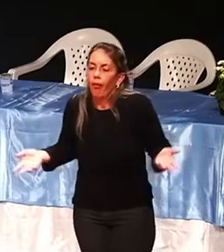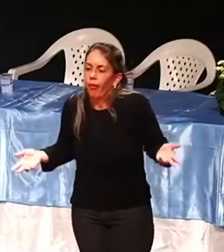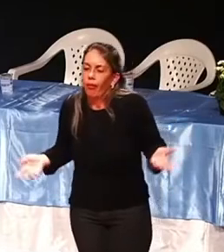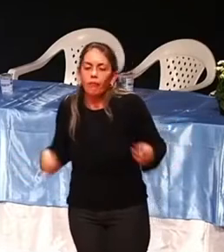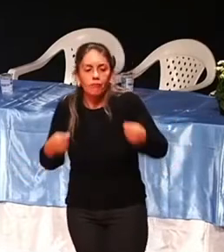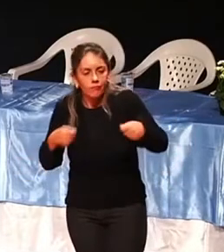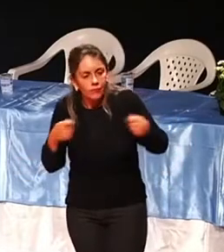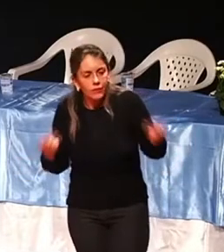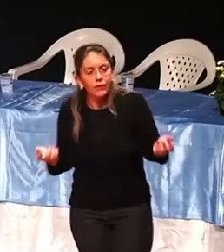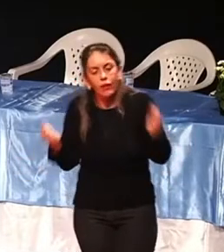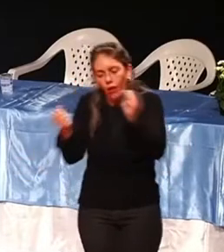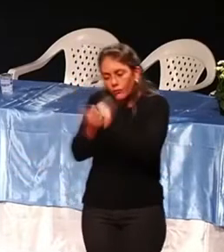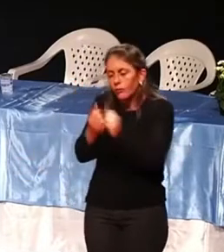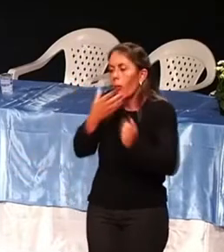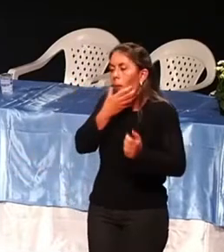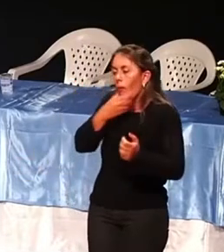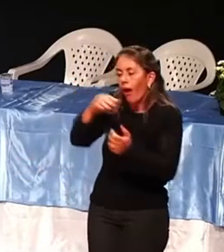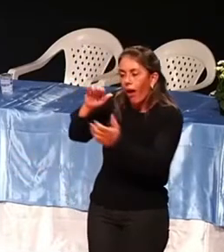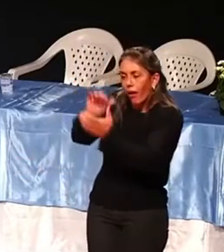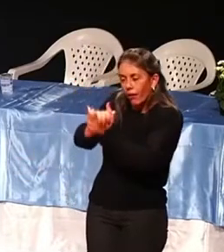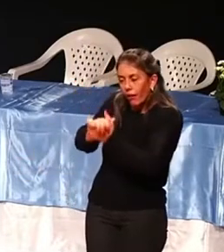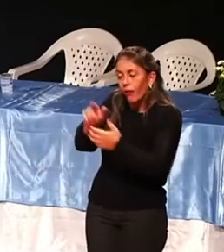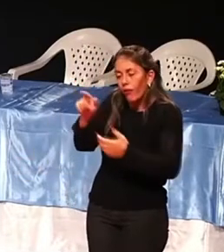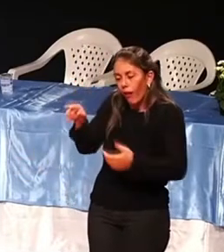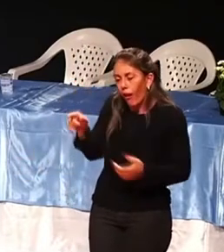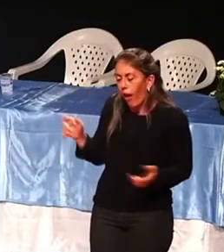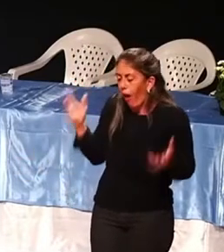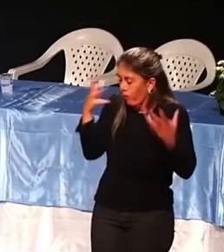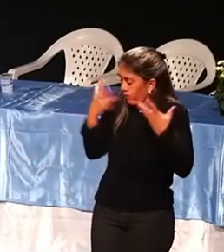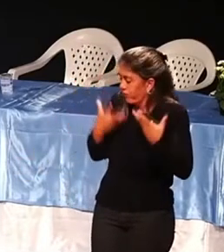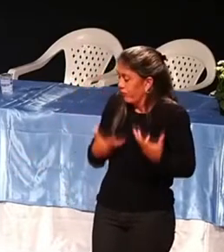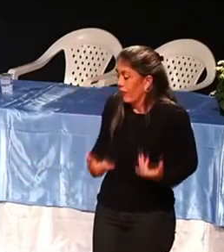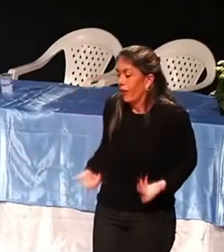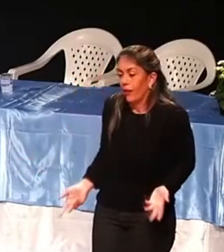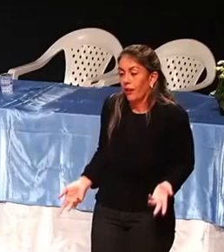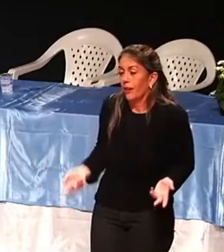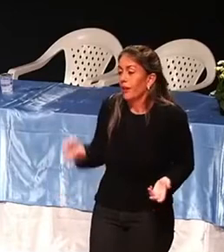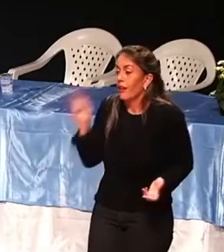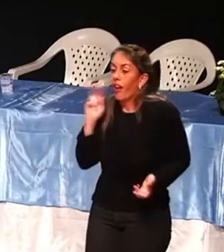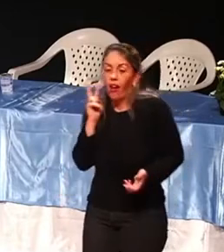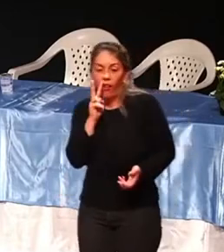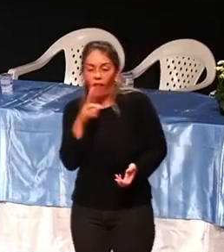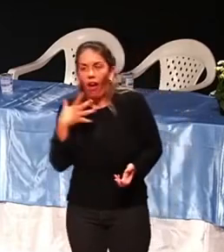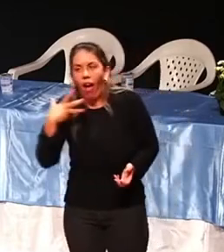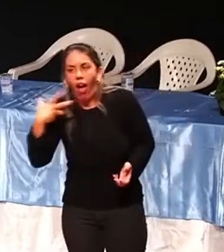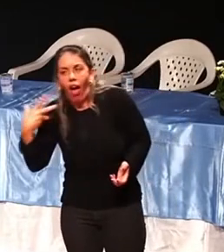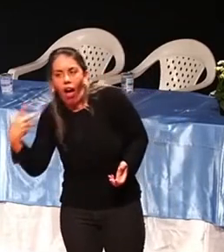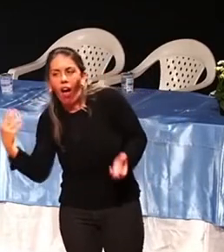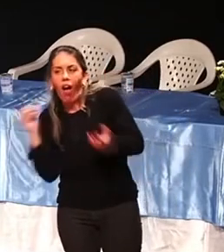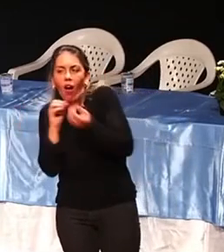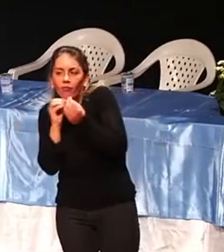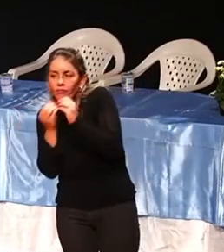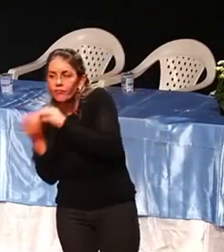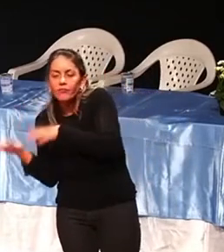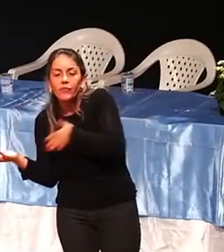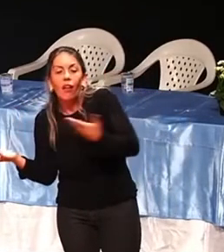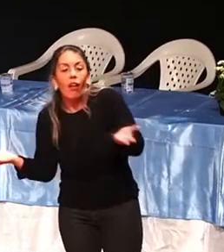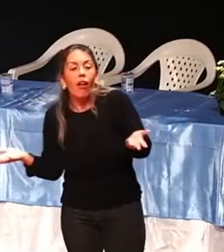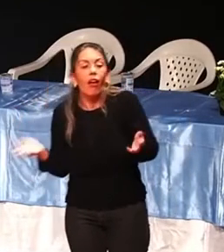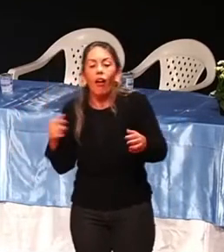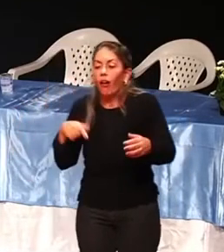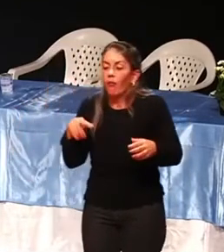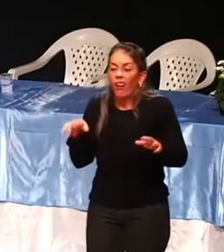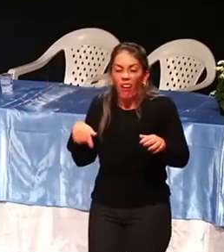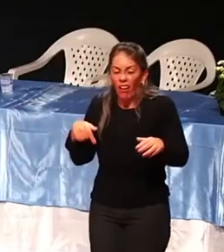Não, você tem que dar um trato, senão vai desanimar o coitado. Agora, você vai lá, se arruma toda para vir na palestra, e